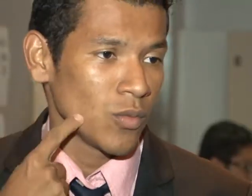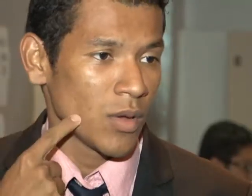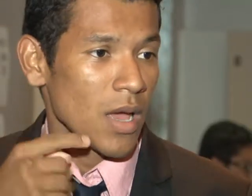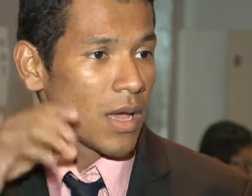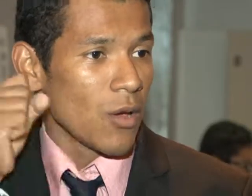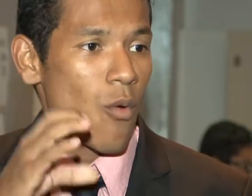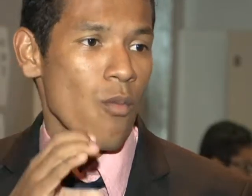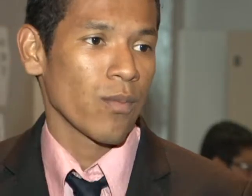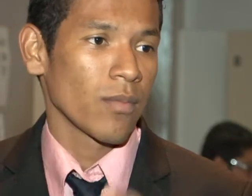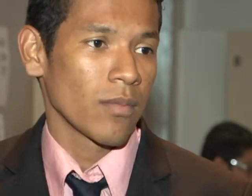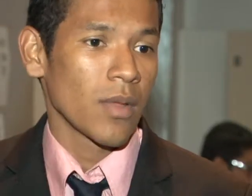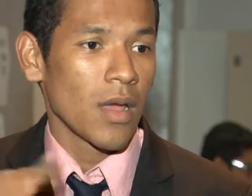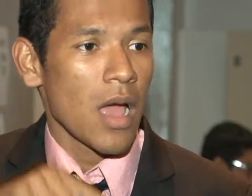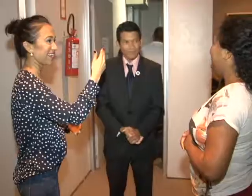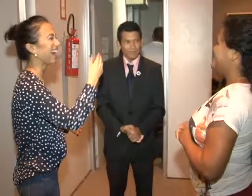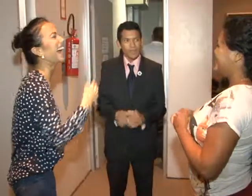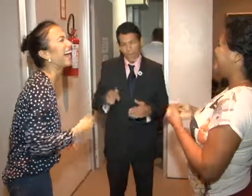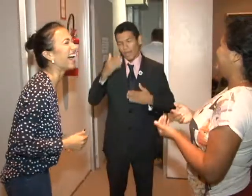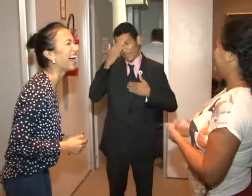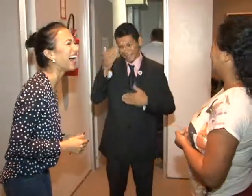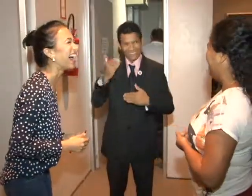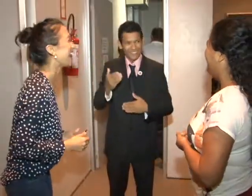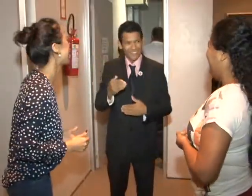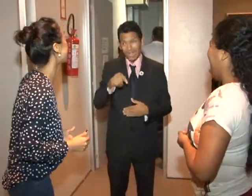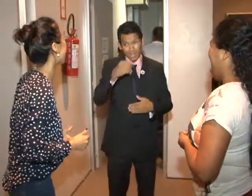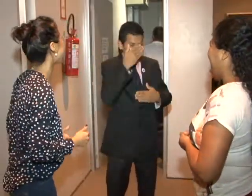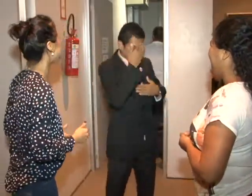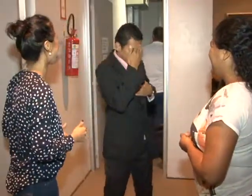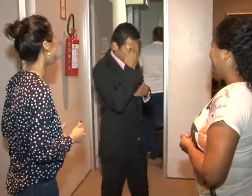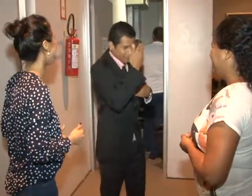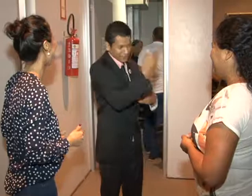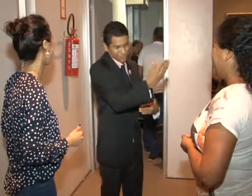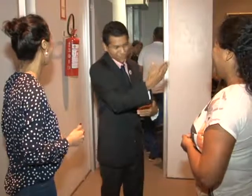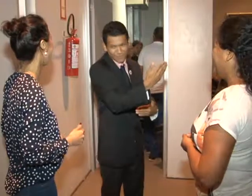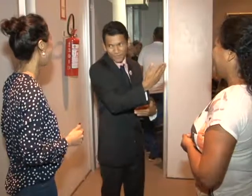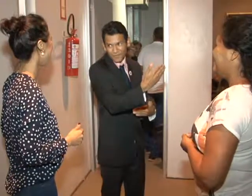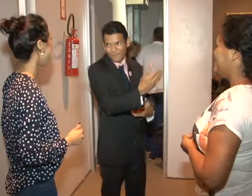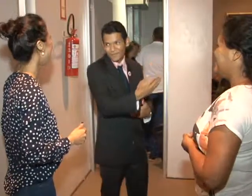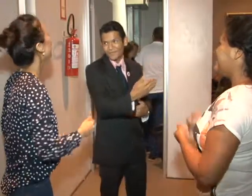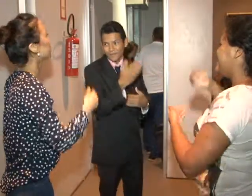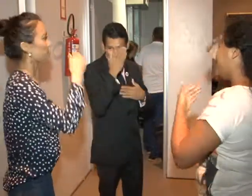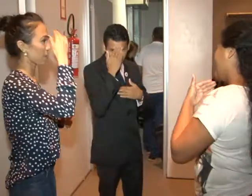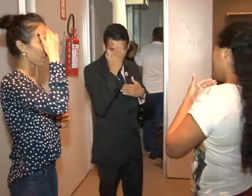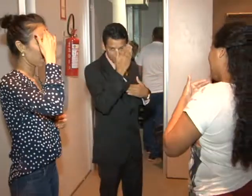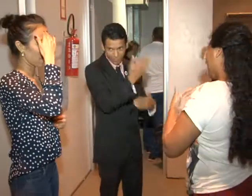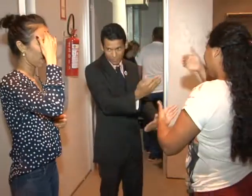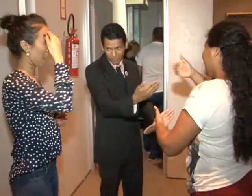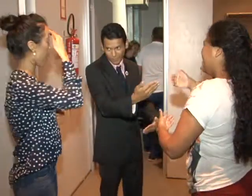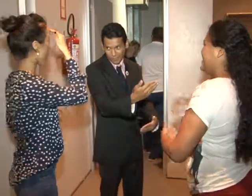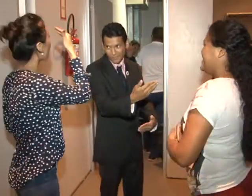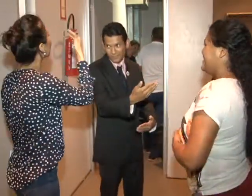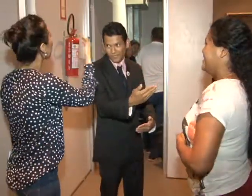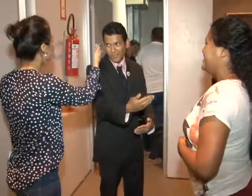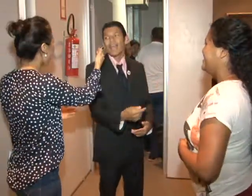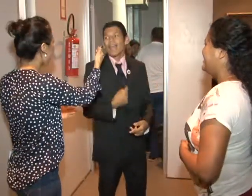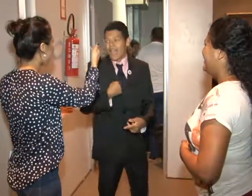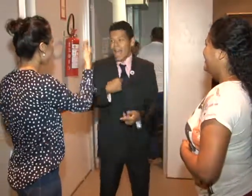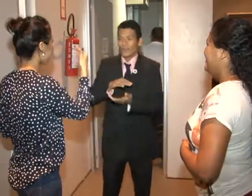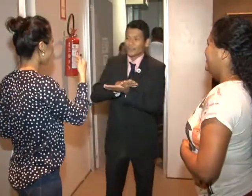conversa inspiradora, nossa equipe se despede do Rodrigo da forma que ele nos ensinou, com mais empatia e